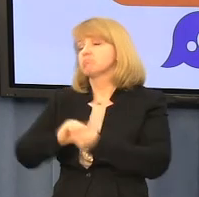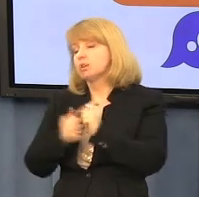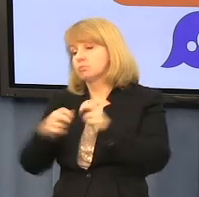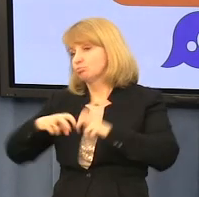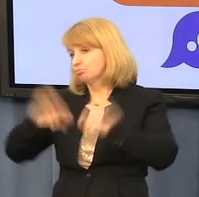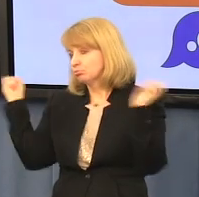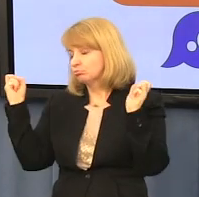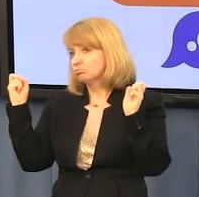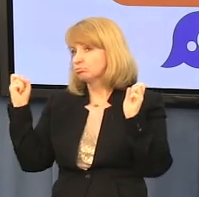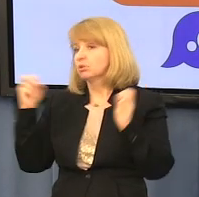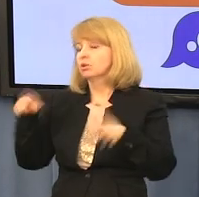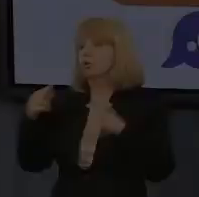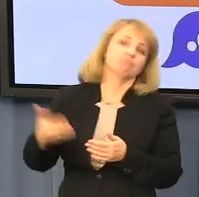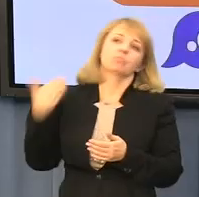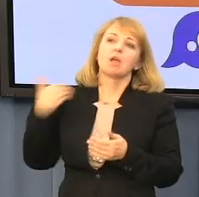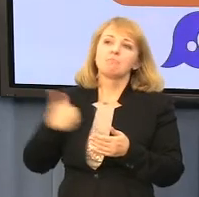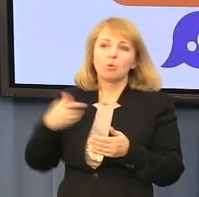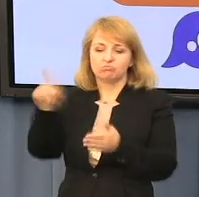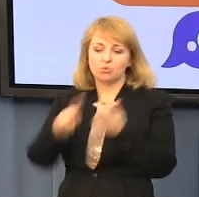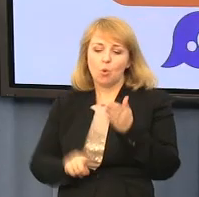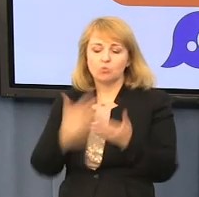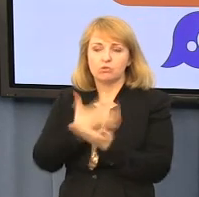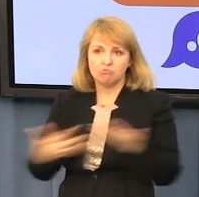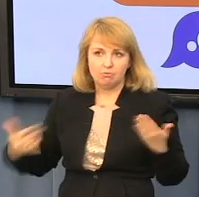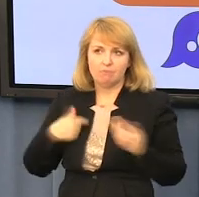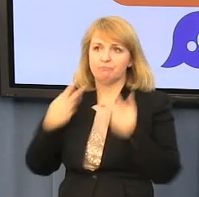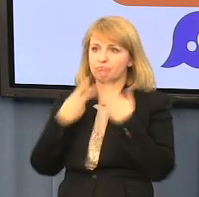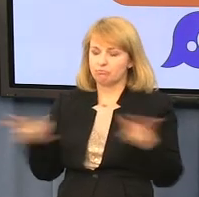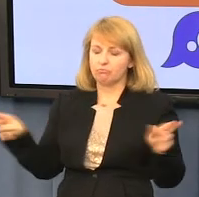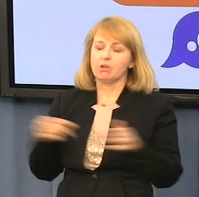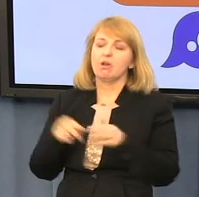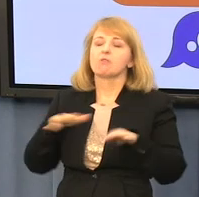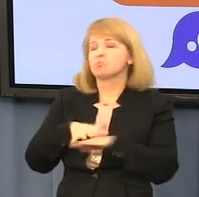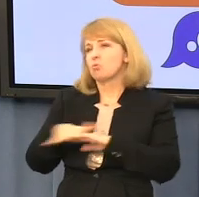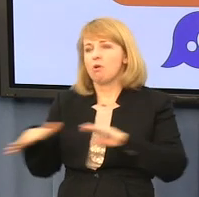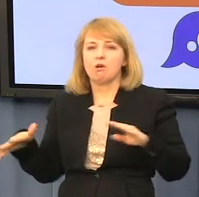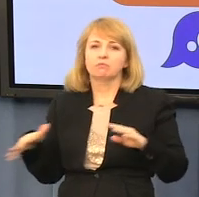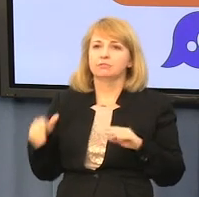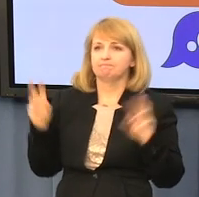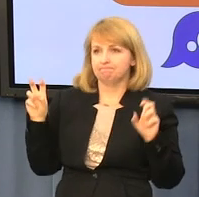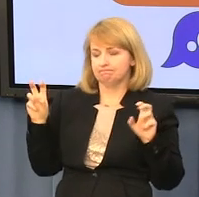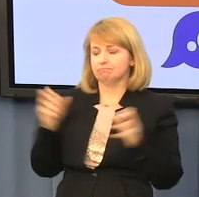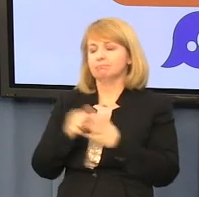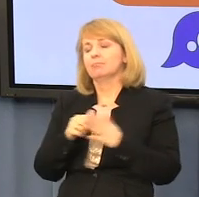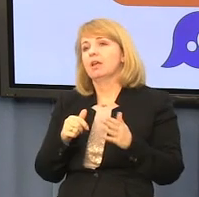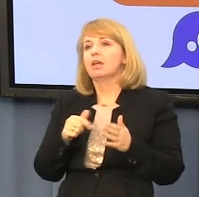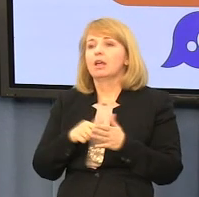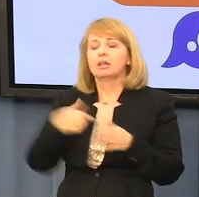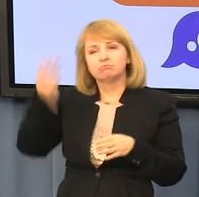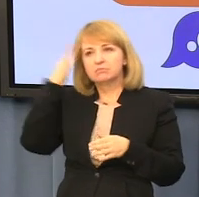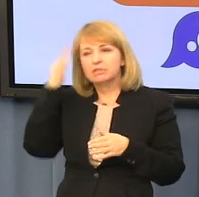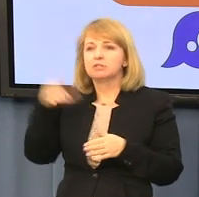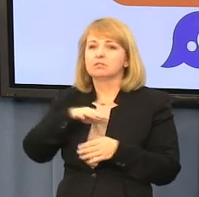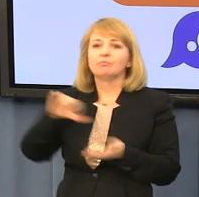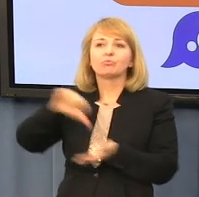całości lub w części. Odwiedziłem m.in. słynny, słynny w cudzysłowie, z jak najgorszej strony znany